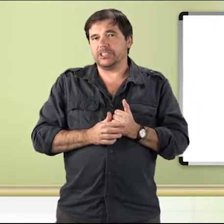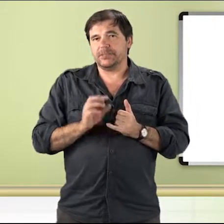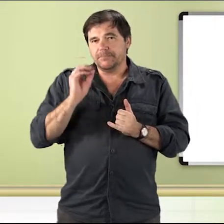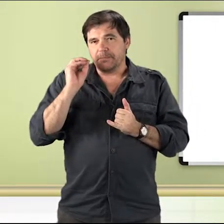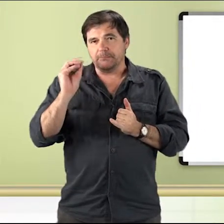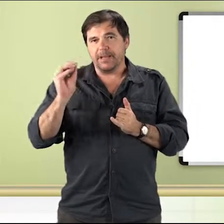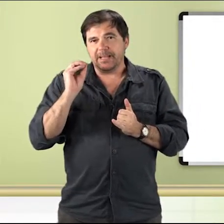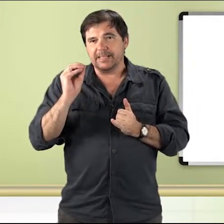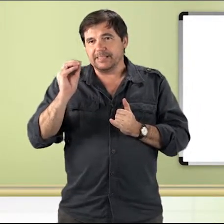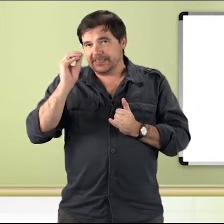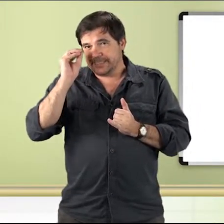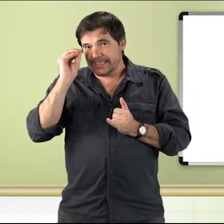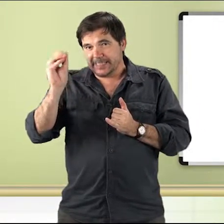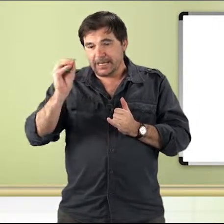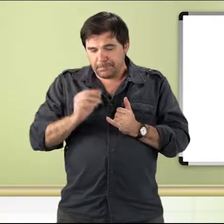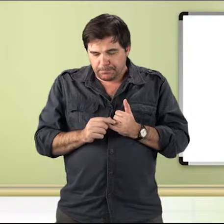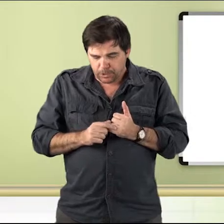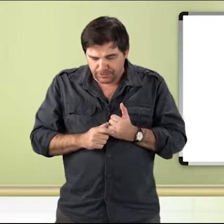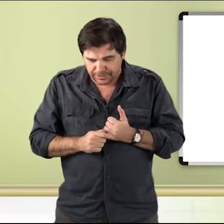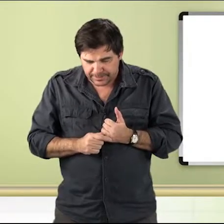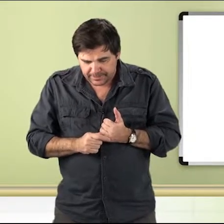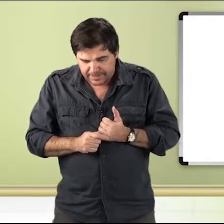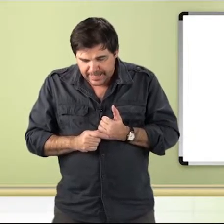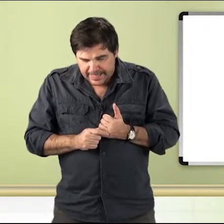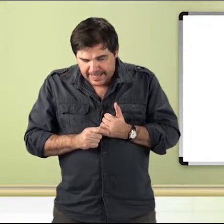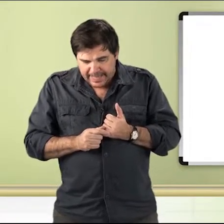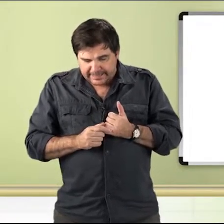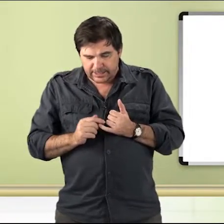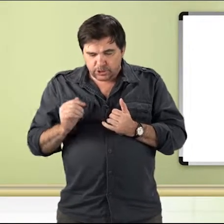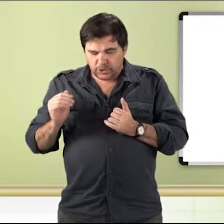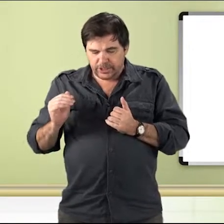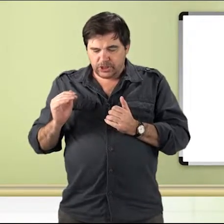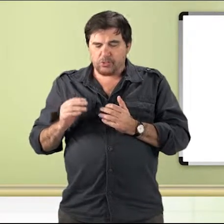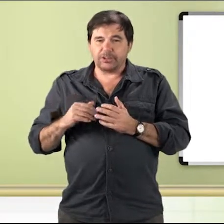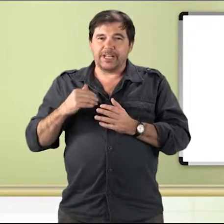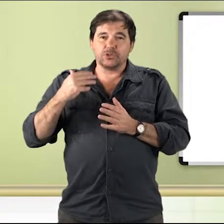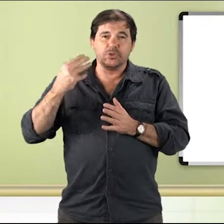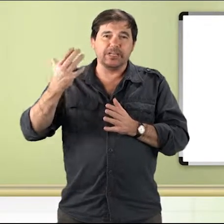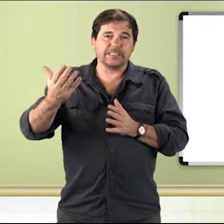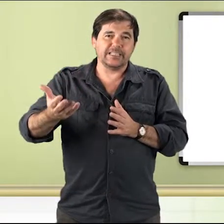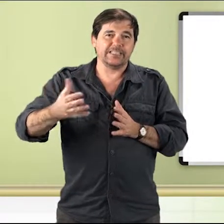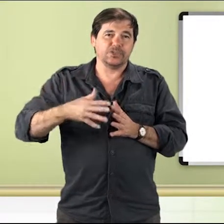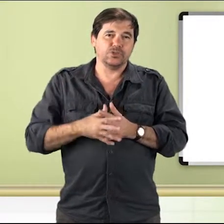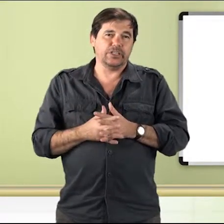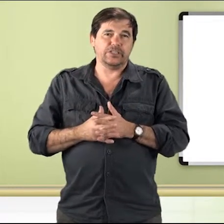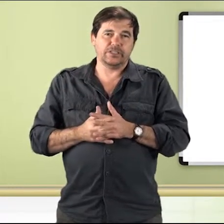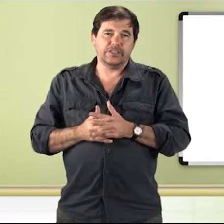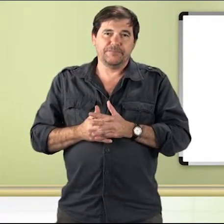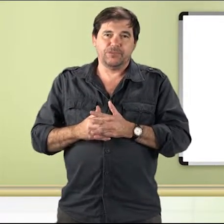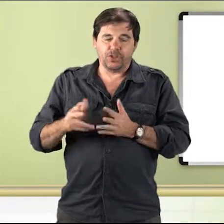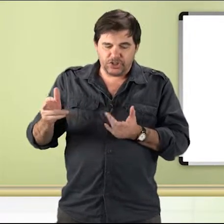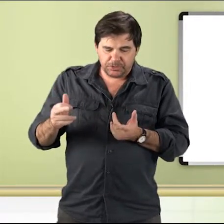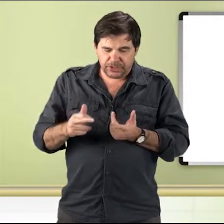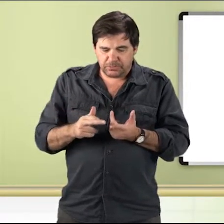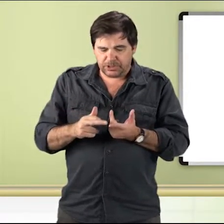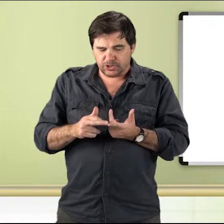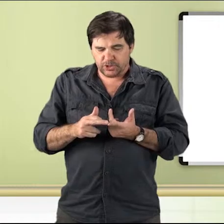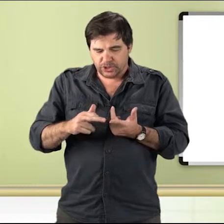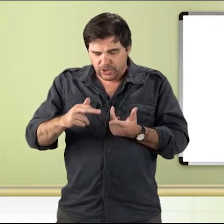se aterem para a prova. As sessões, quanto à natureza das sessões, nós vimos que temos sessões